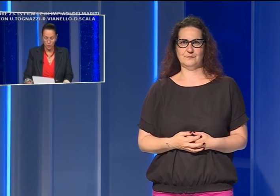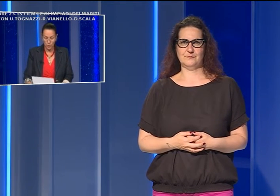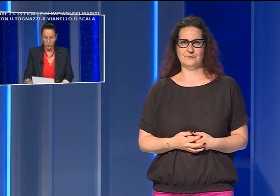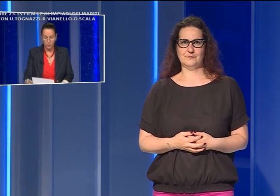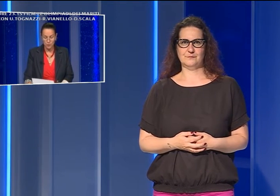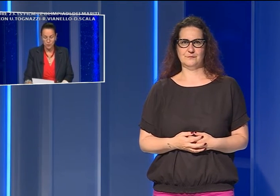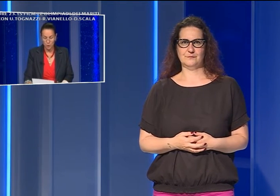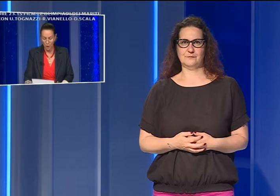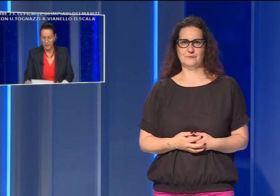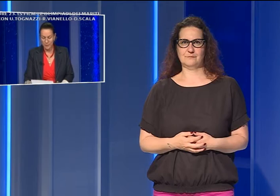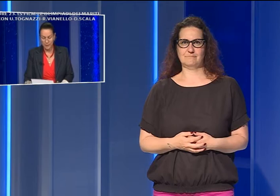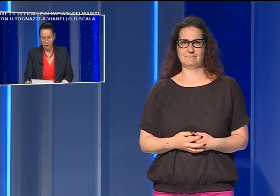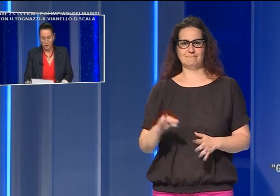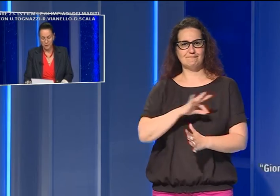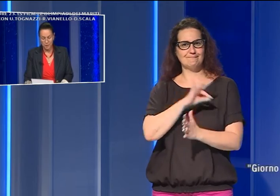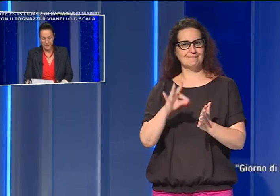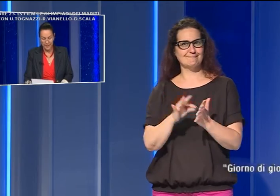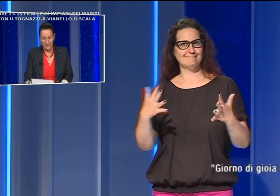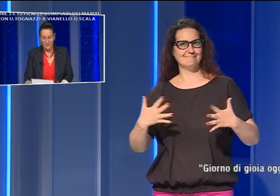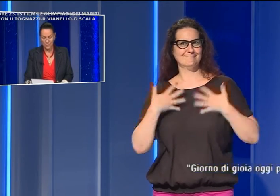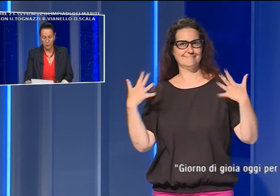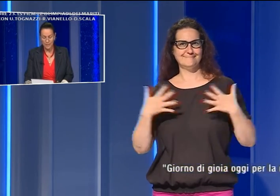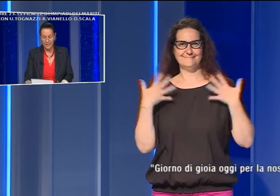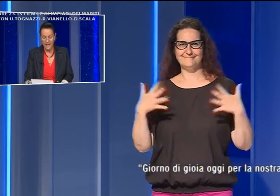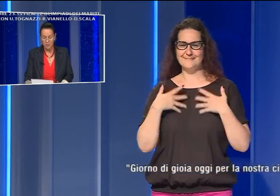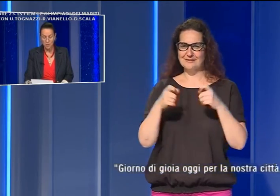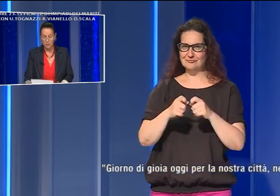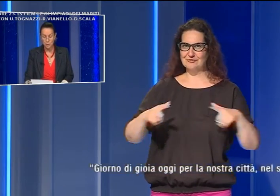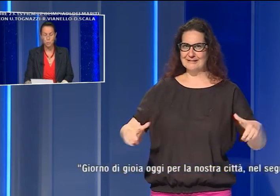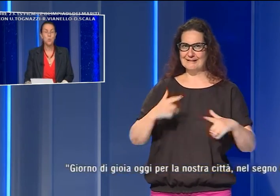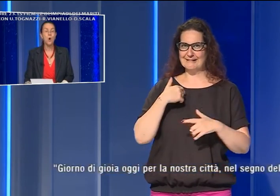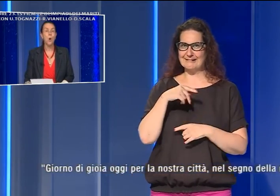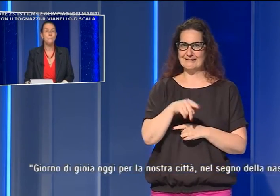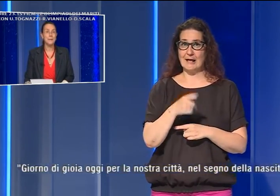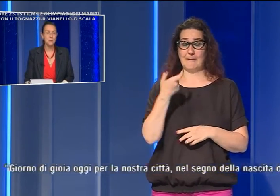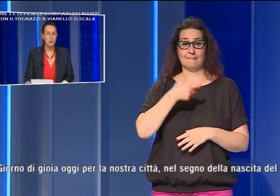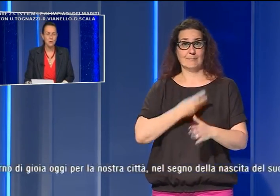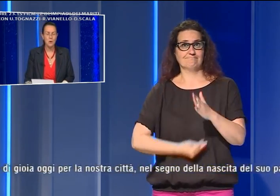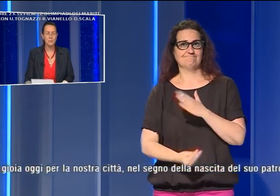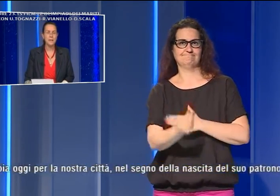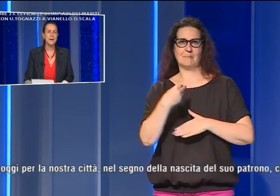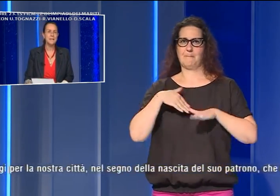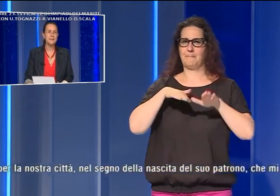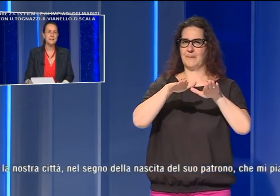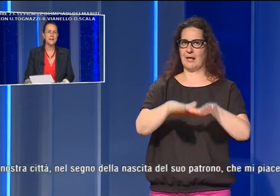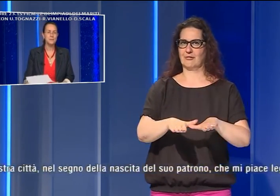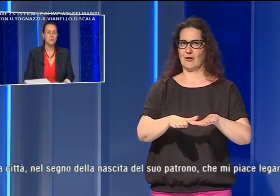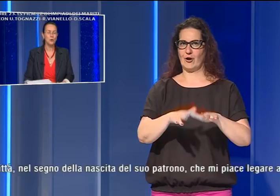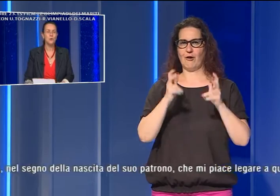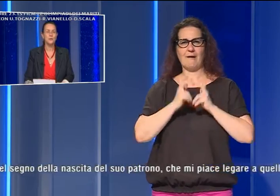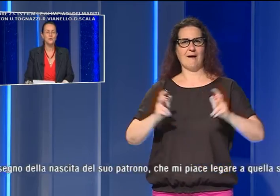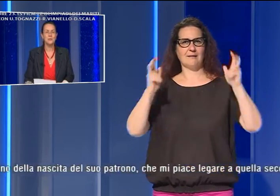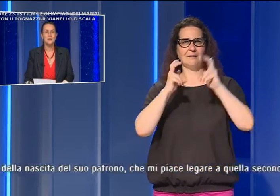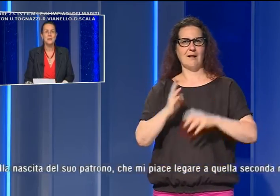Giorno di gioia per la nostra città, nel segno della nascita del suo patrono, a parlare il Cardinal